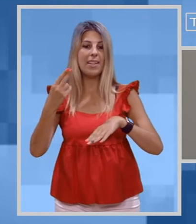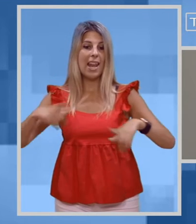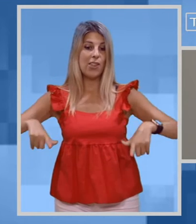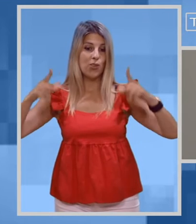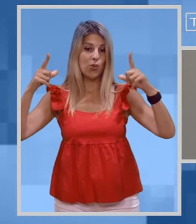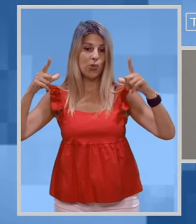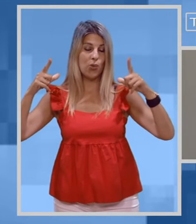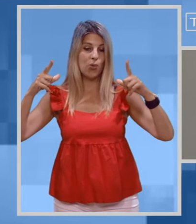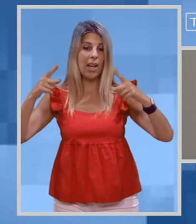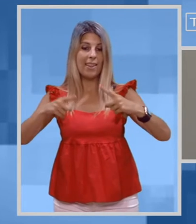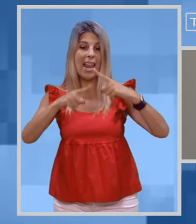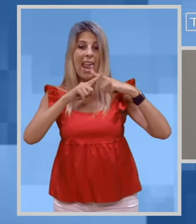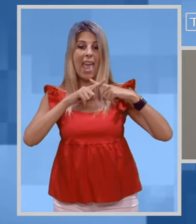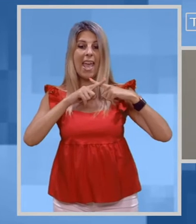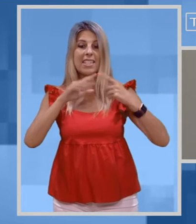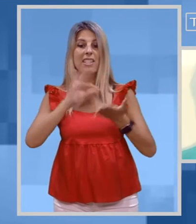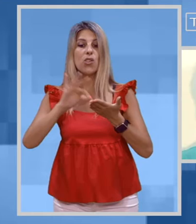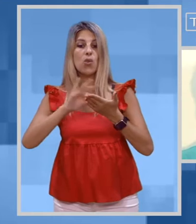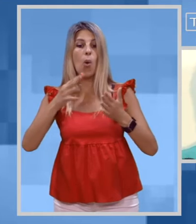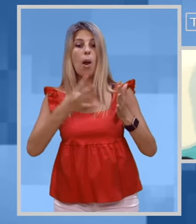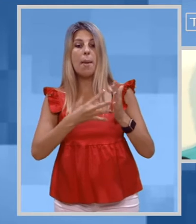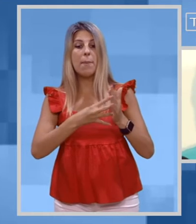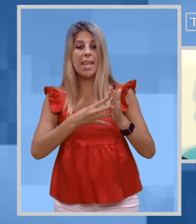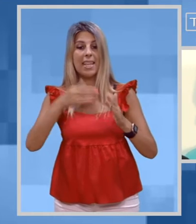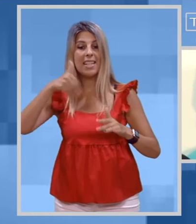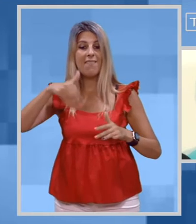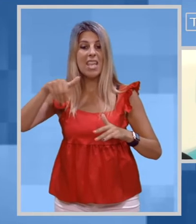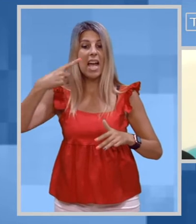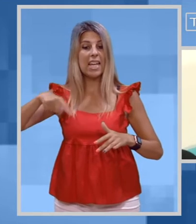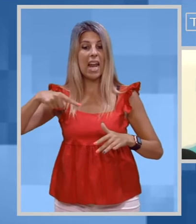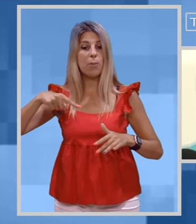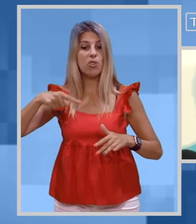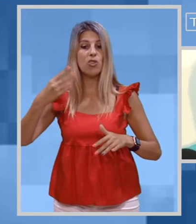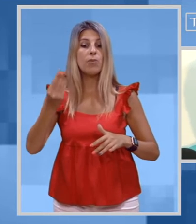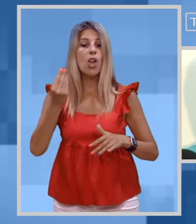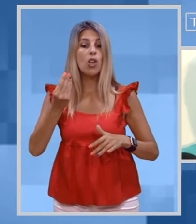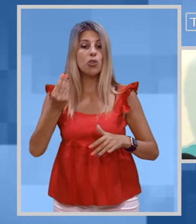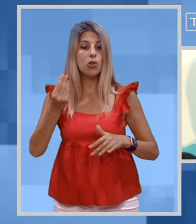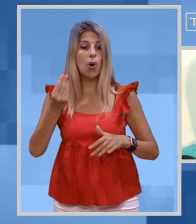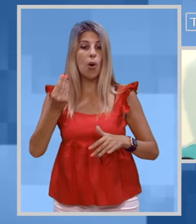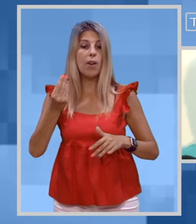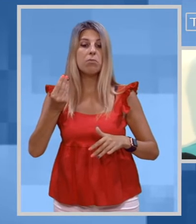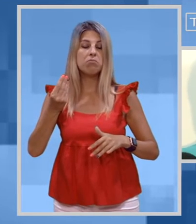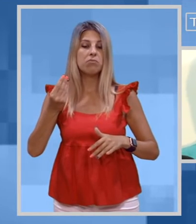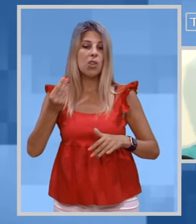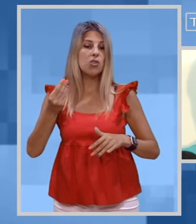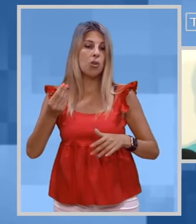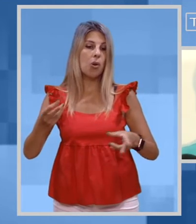citta nell'ex scuole medie di via Gramsci, dove nella stessa via sono ripresi i lavori della palestra.